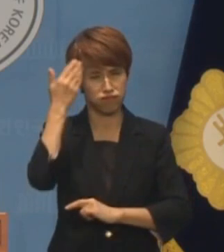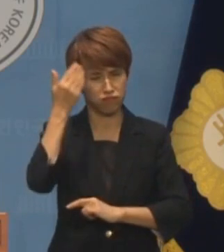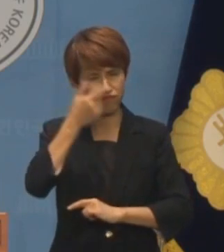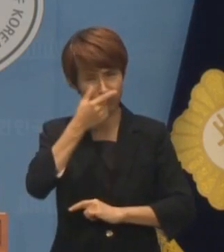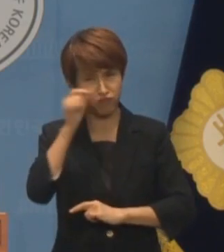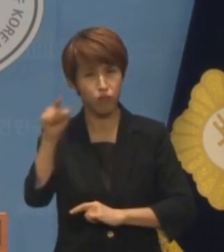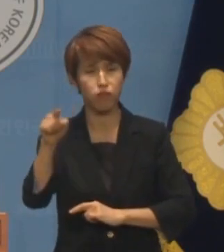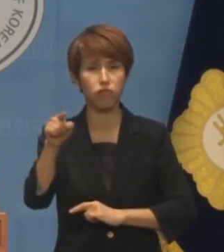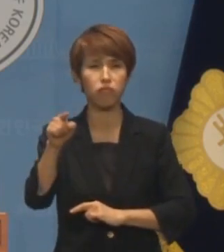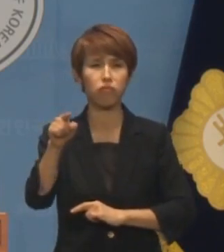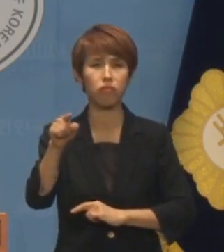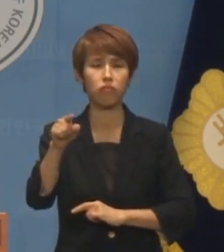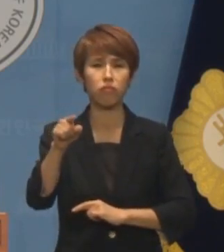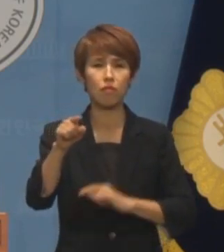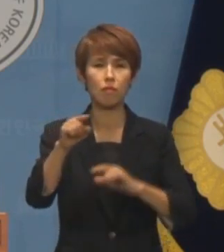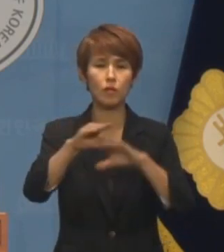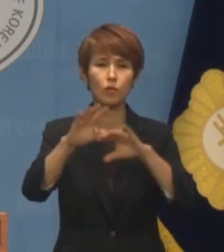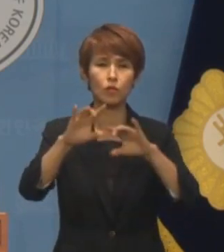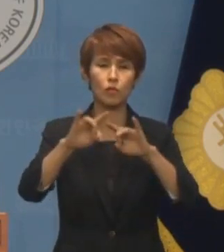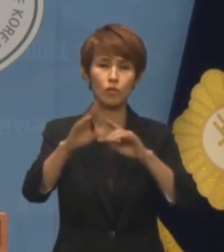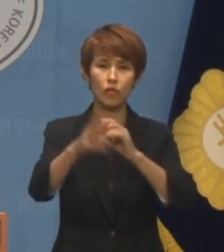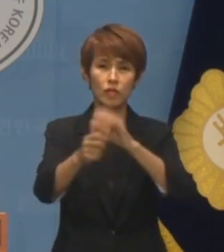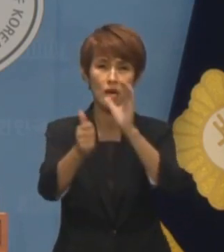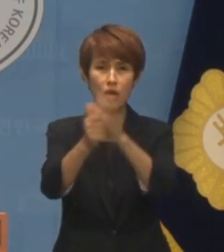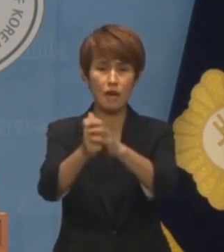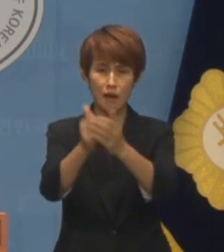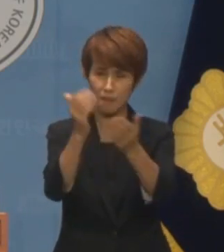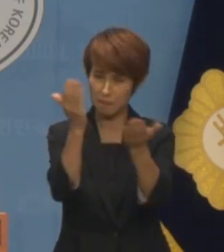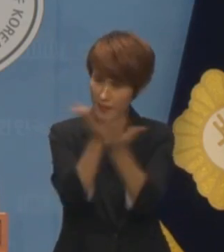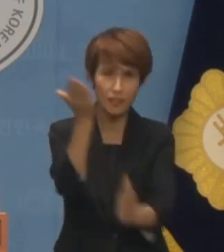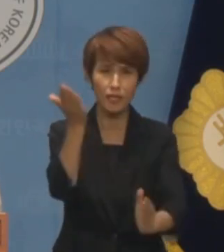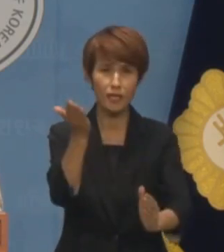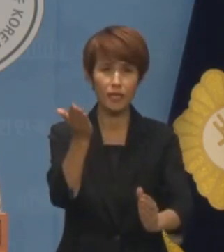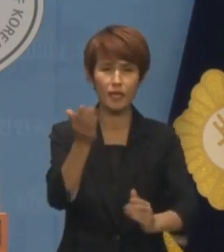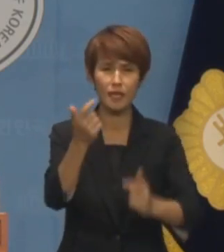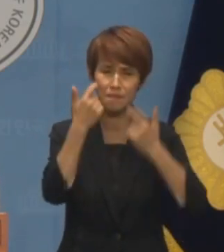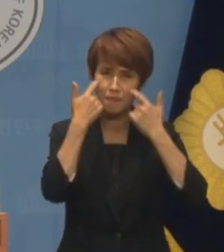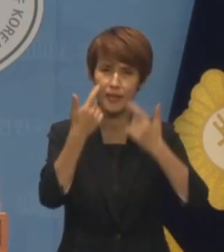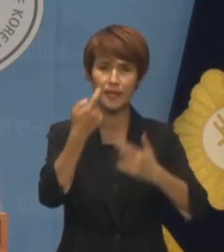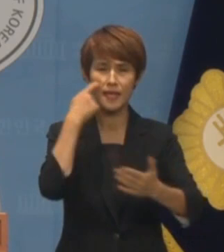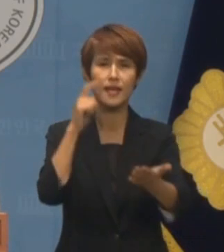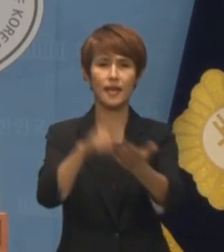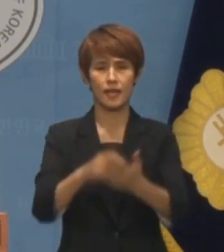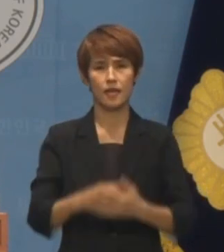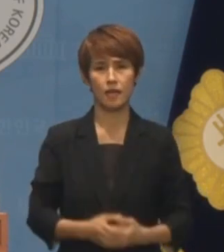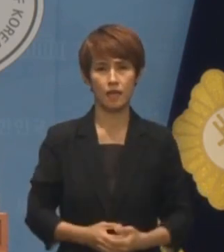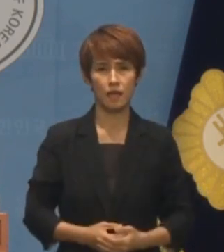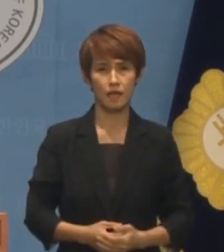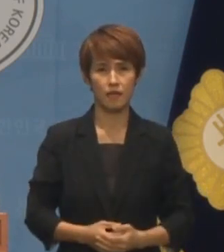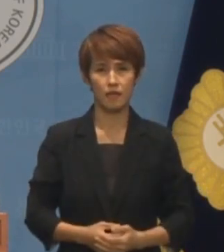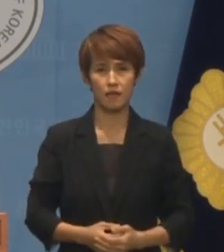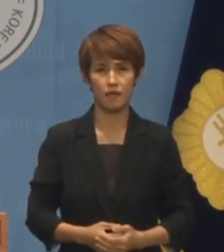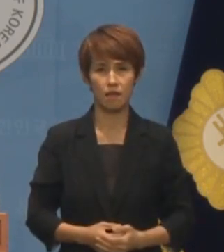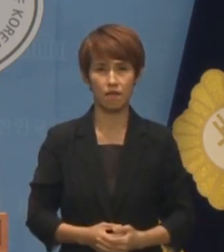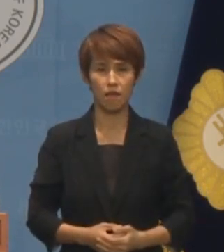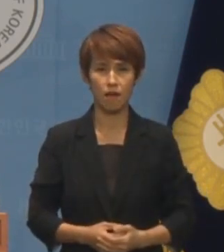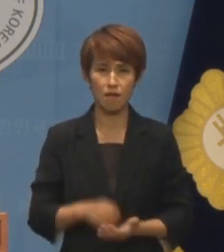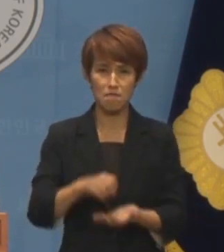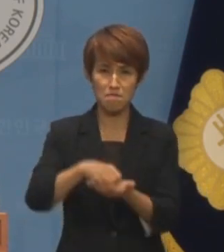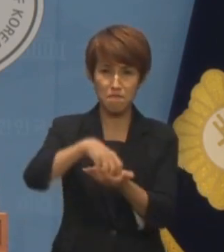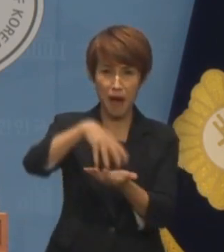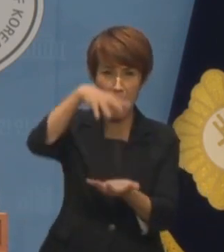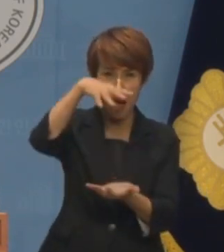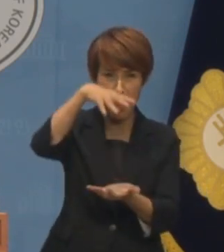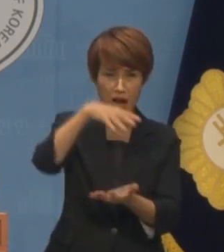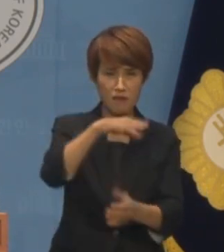방통위원장을 맡기에 부적합한 인사임이 밝혀졌습니다 혼자 먹기에 지나치게 많은